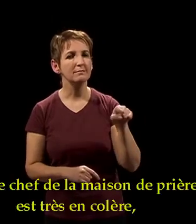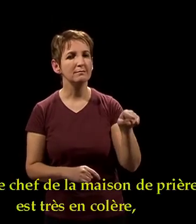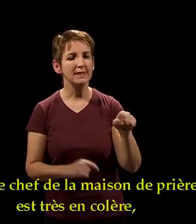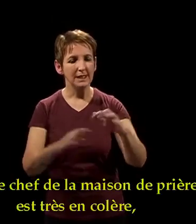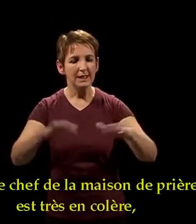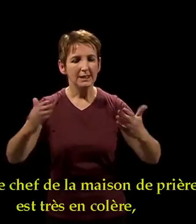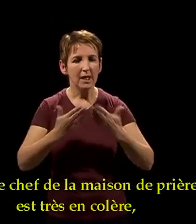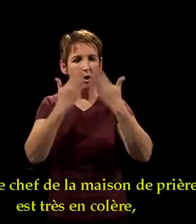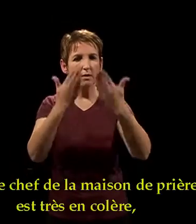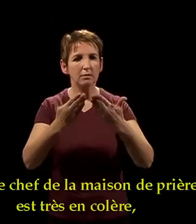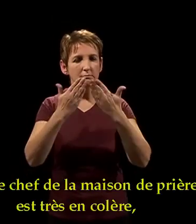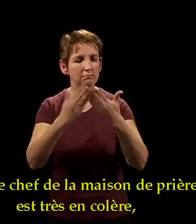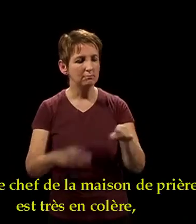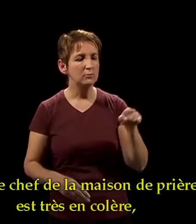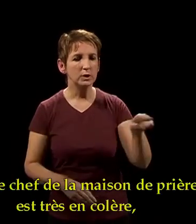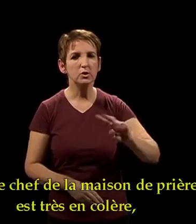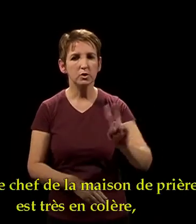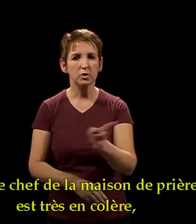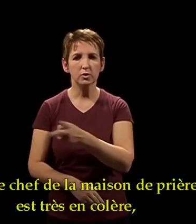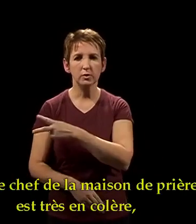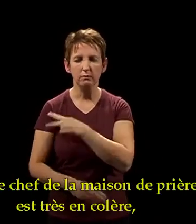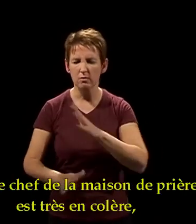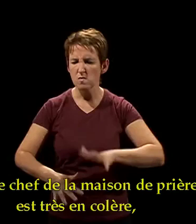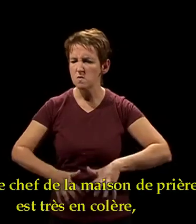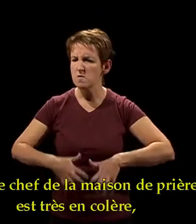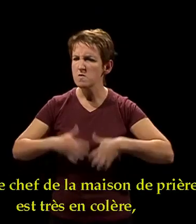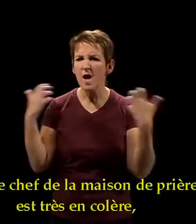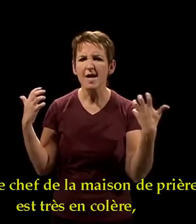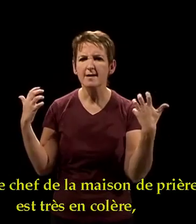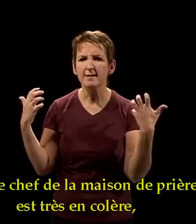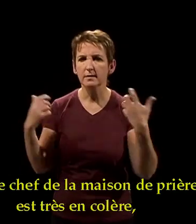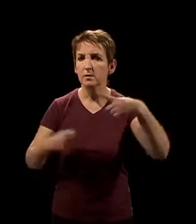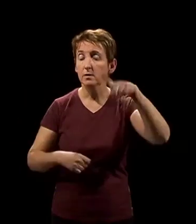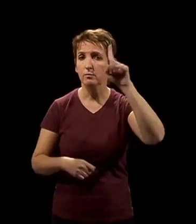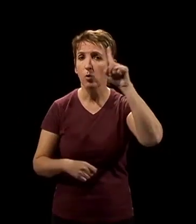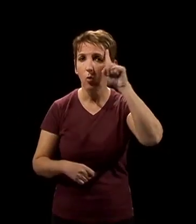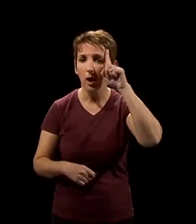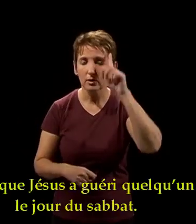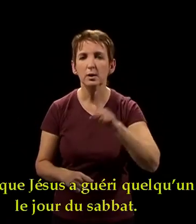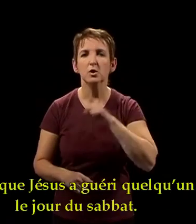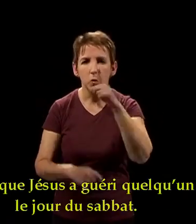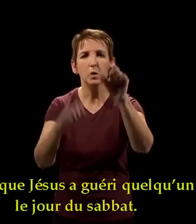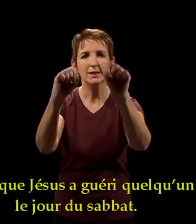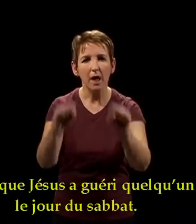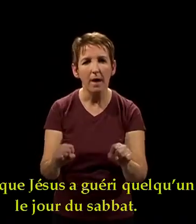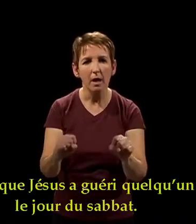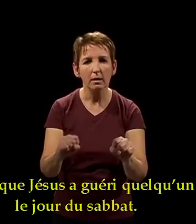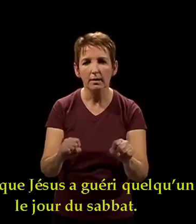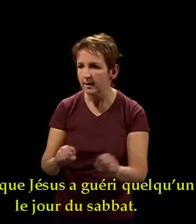Mais le chef de la maison de prière est très en colère. Parce que Jésus a guéri quelqu'un le